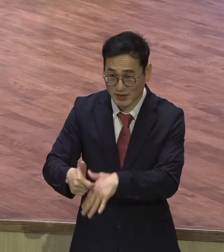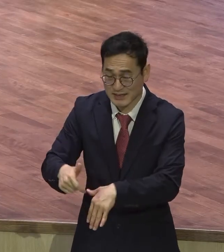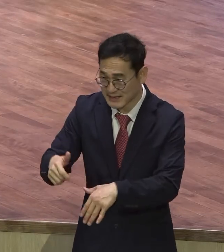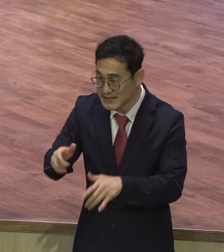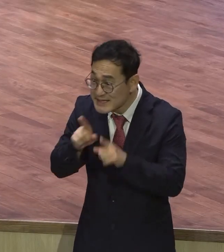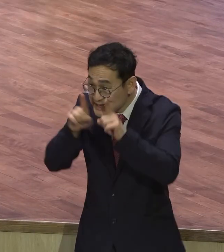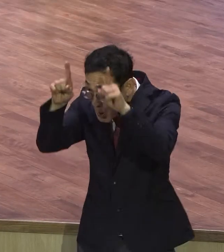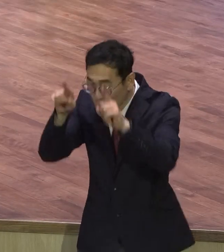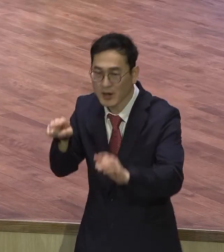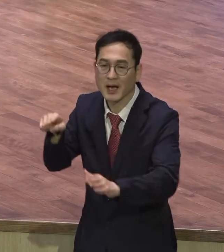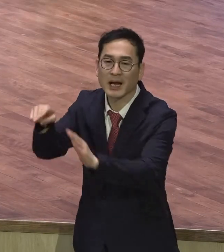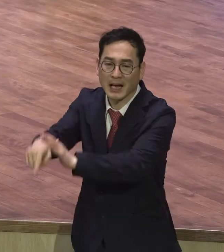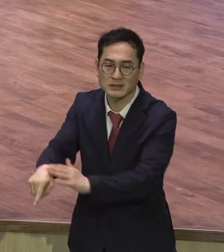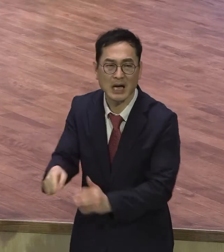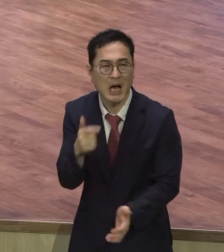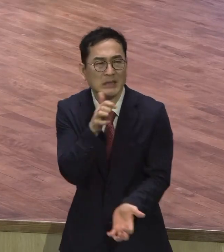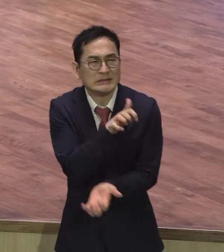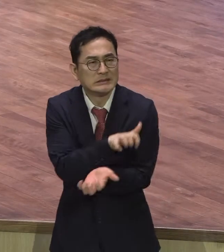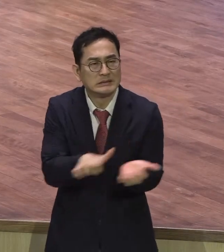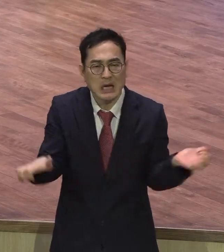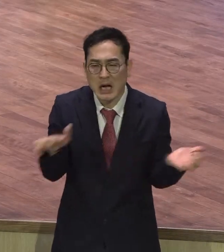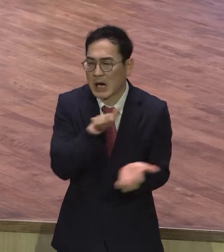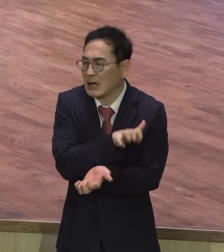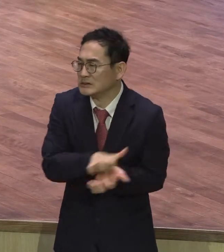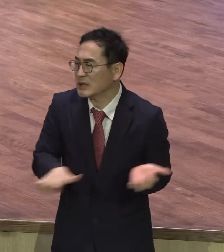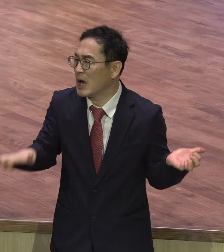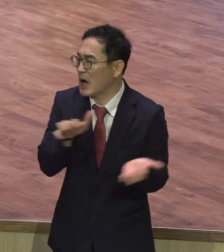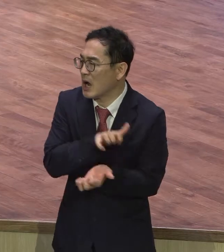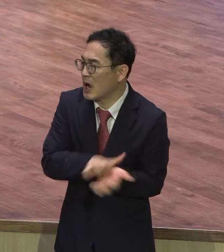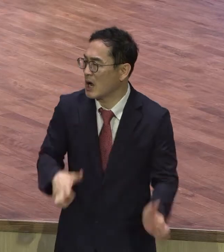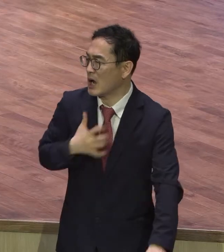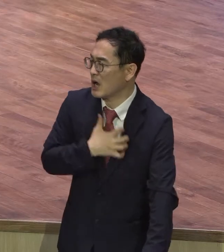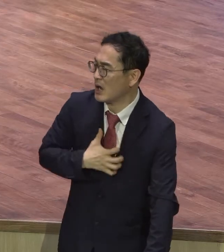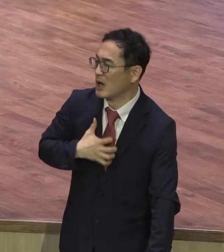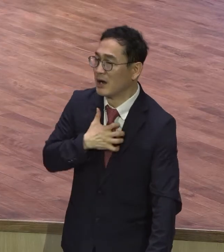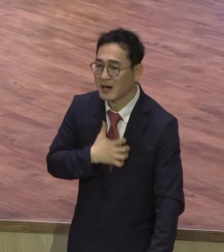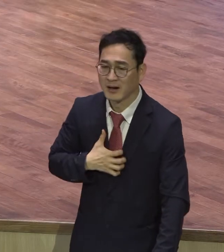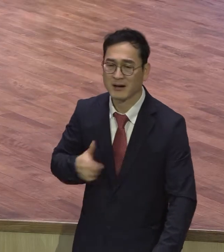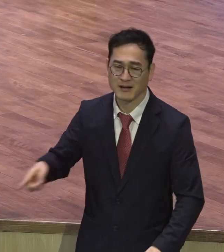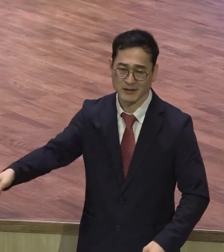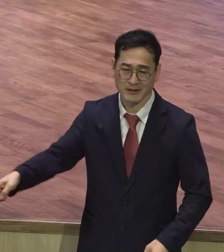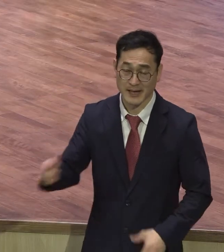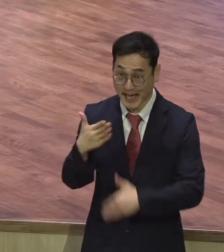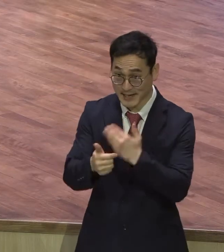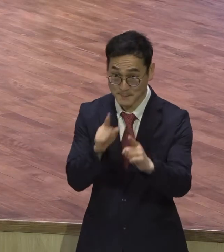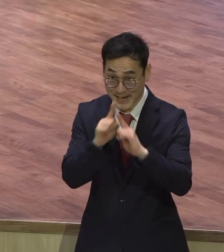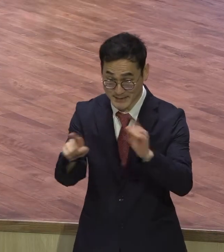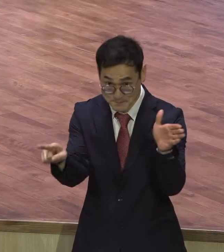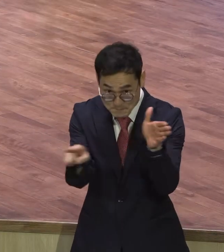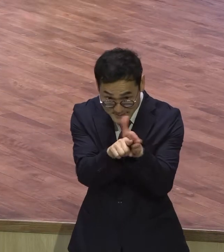무슨 말입니까 하나님의 말씀을 믿느냐 안 믿느냐 영혼을 좌우합니다